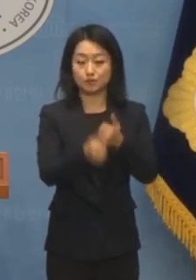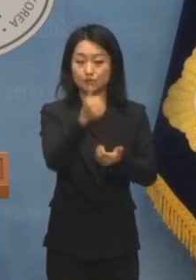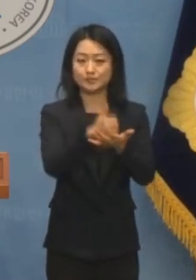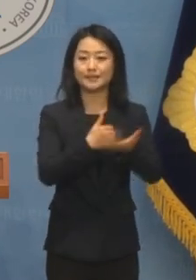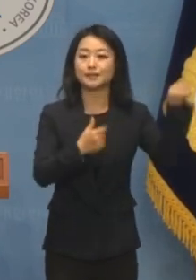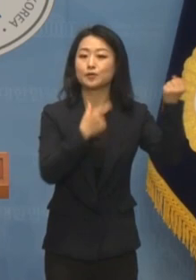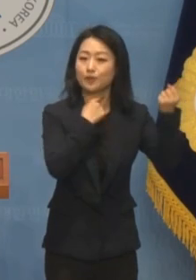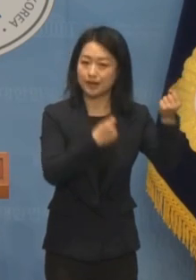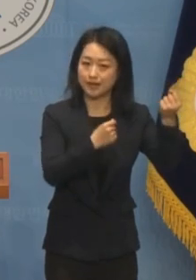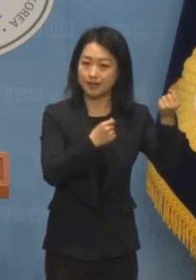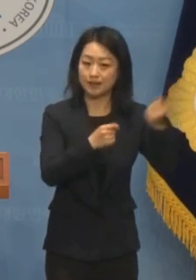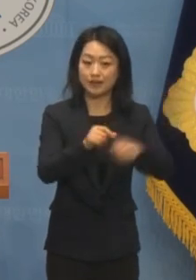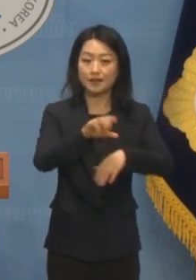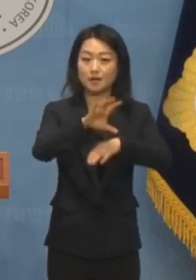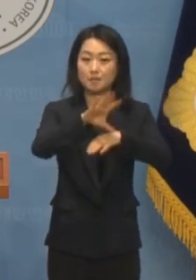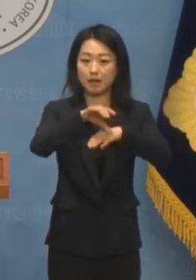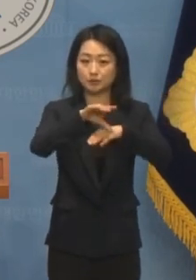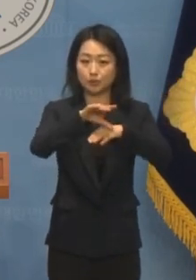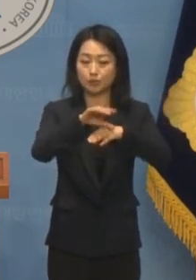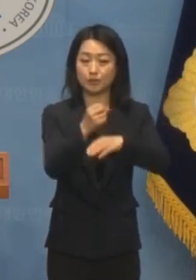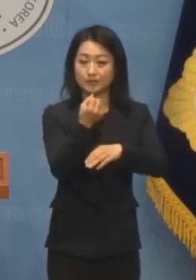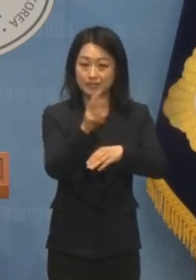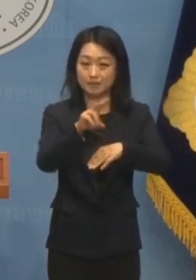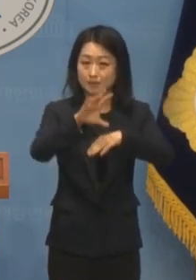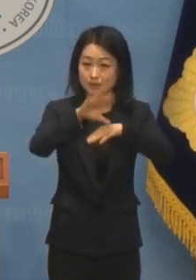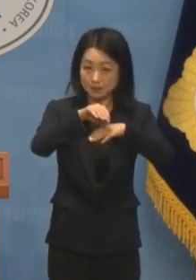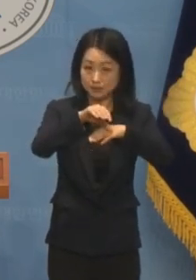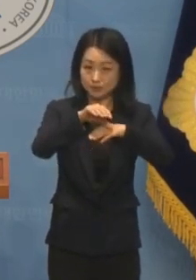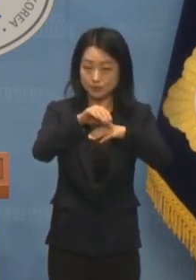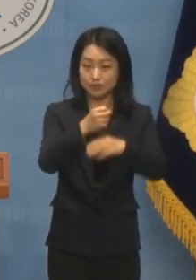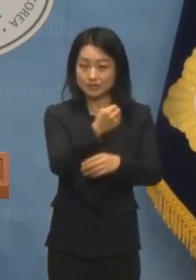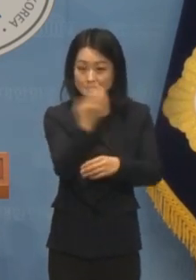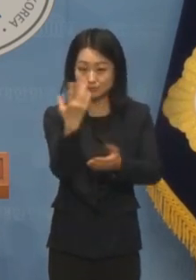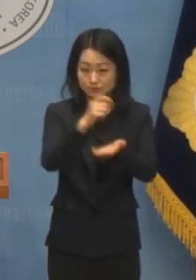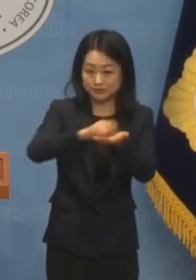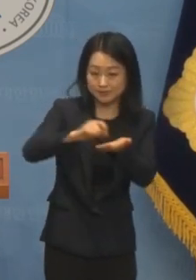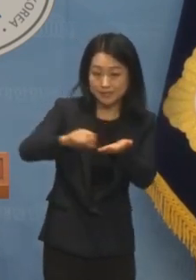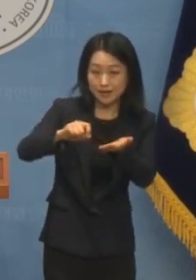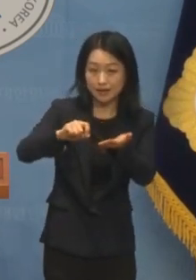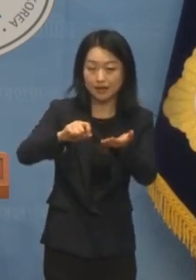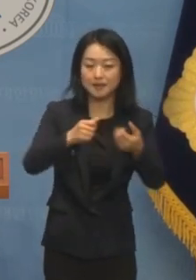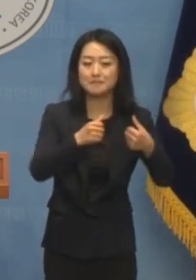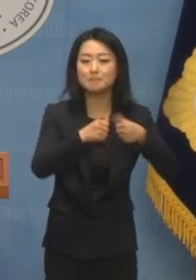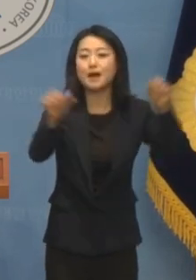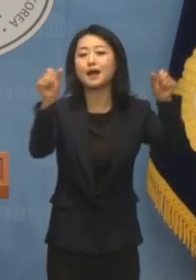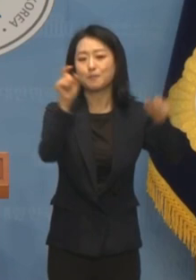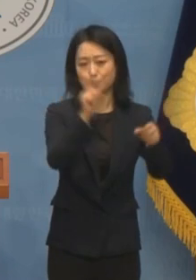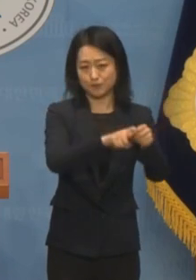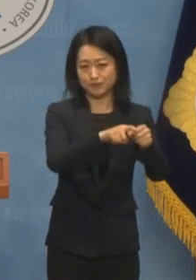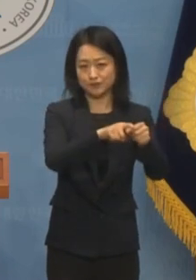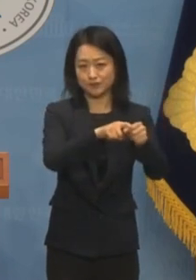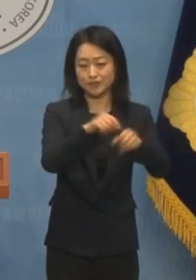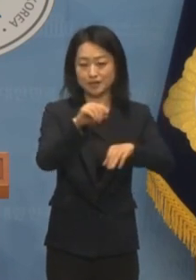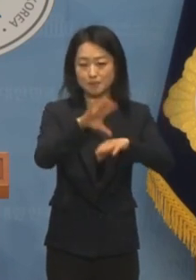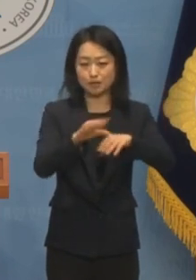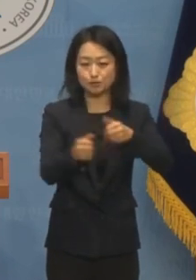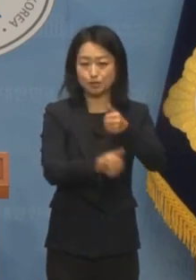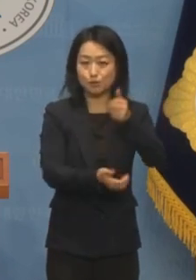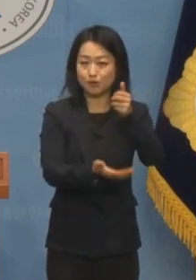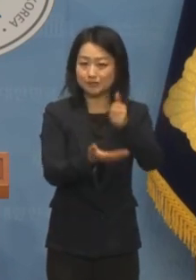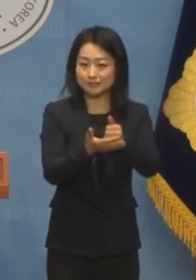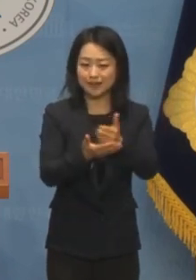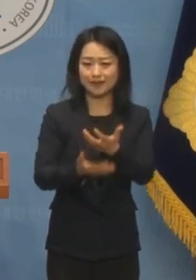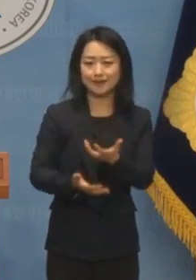방송의 제 기능, 언론의 참 기능을 살리려는 게 아니라 망가뜨리기 위해 과방위원장 자리를 꽤 차고